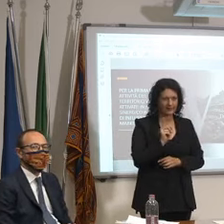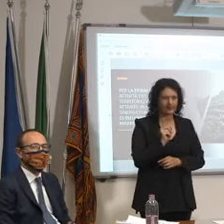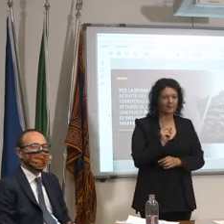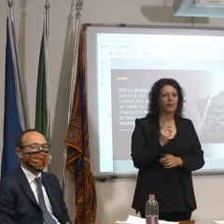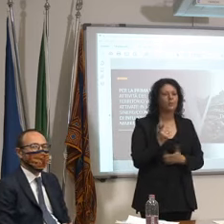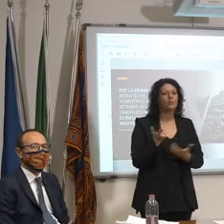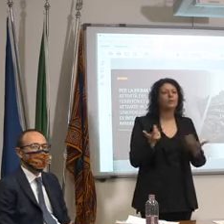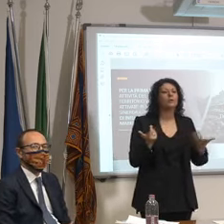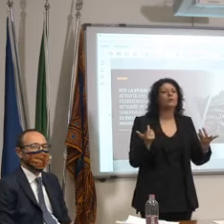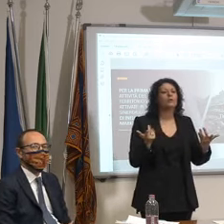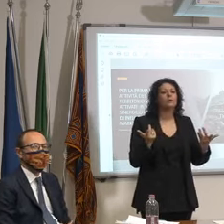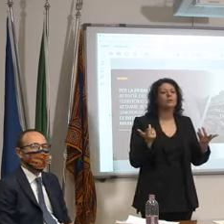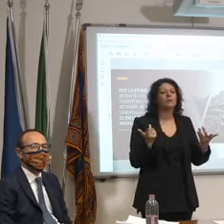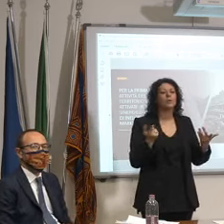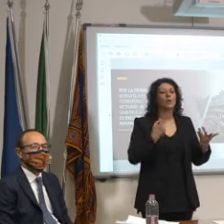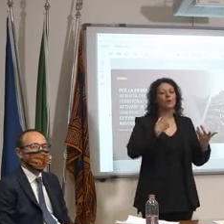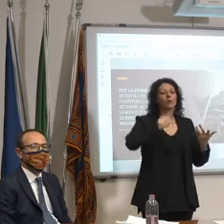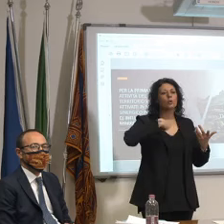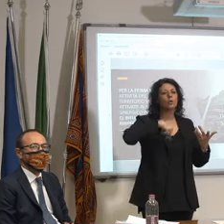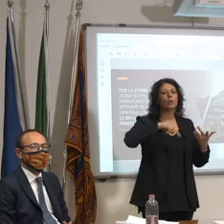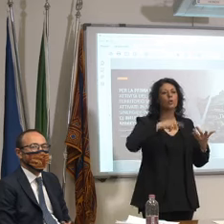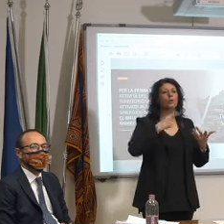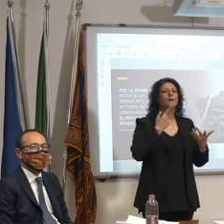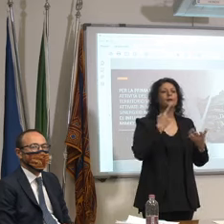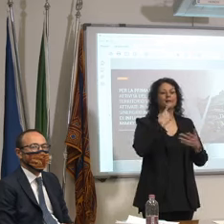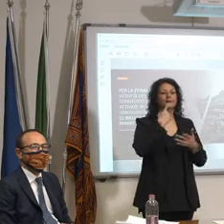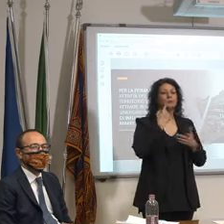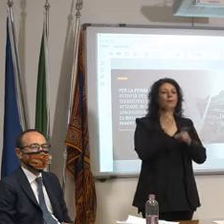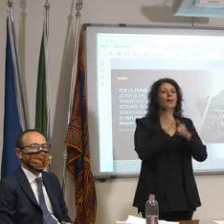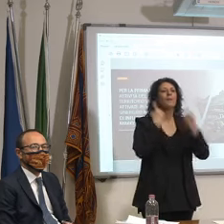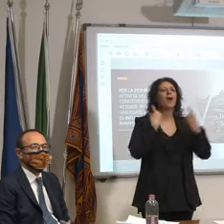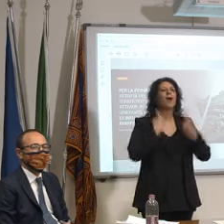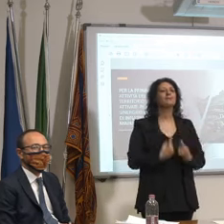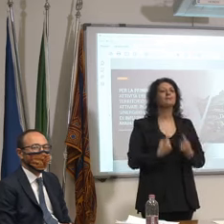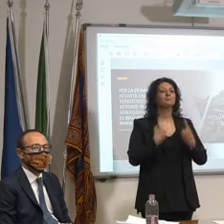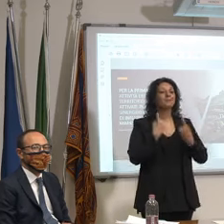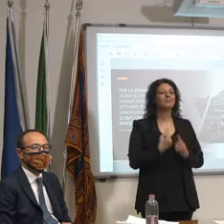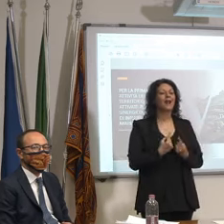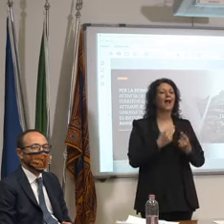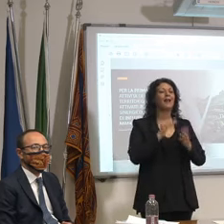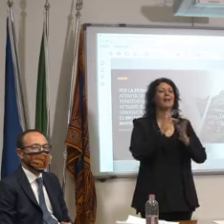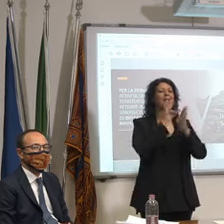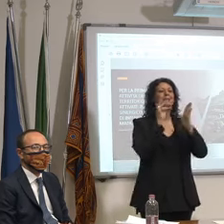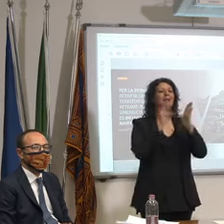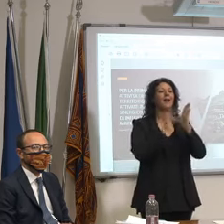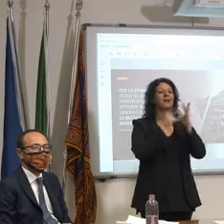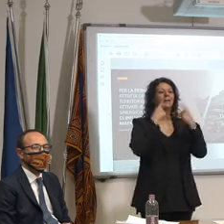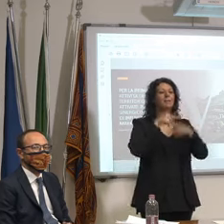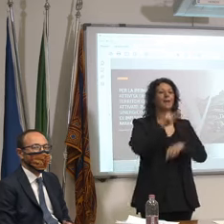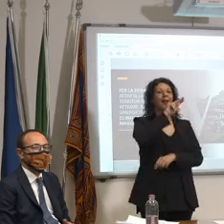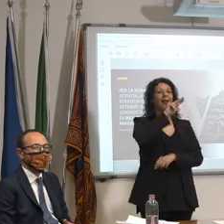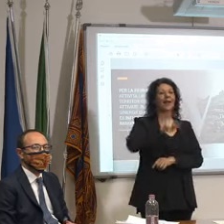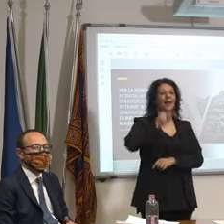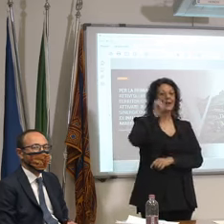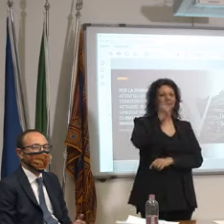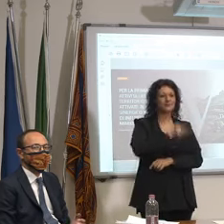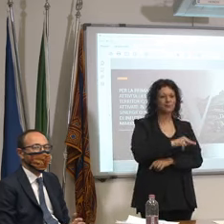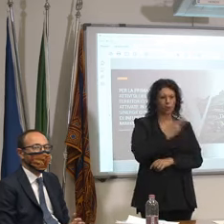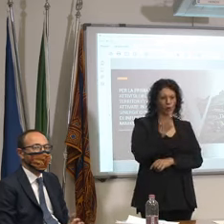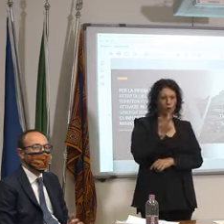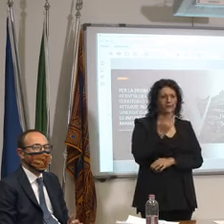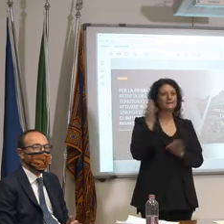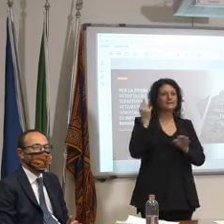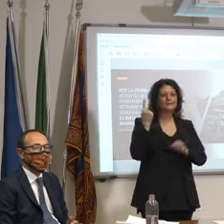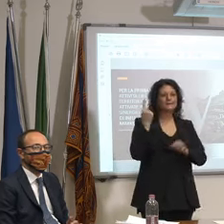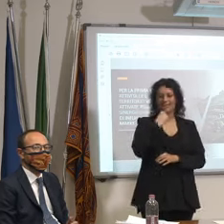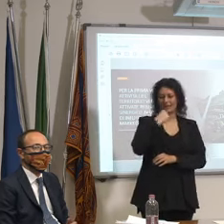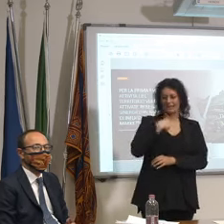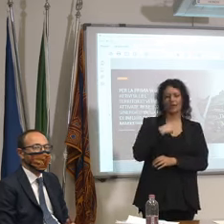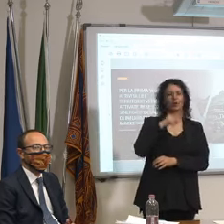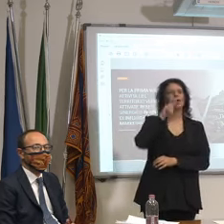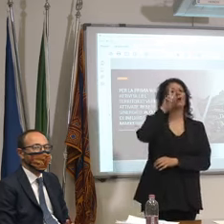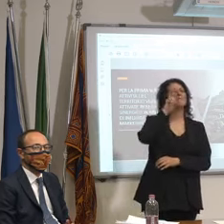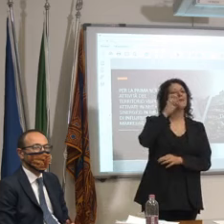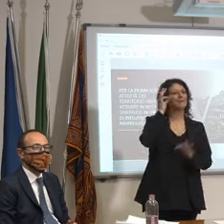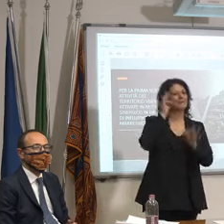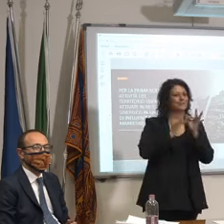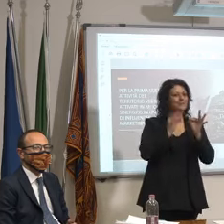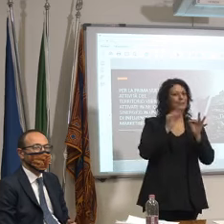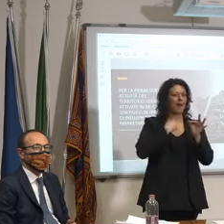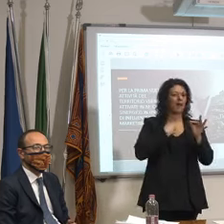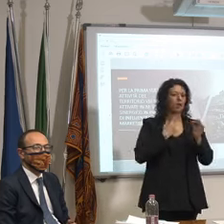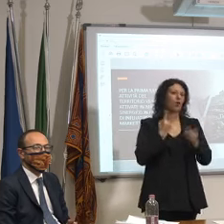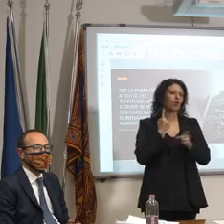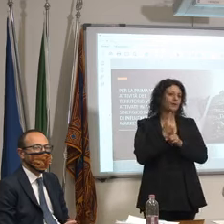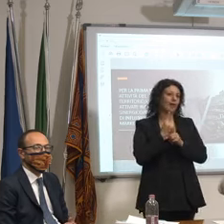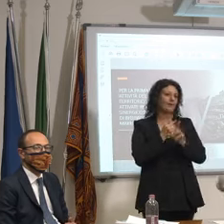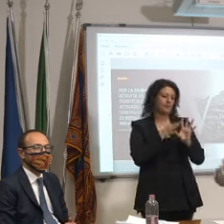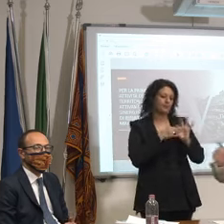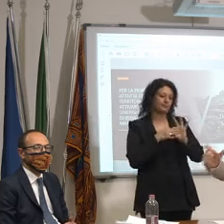amministrativo cioè se mi dicono che fanno le elezioni il 20 mi regolo per la data ma se mi dicono che le fanno il primo di ottobre cioè